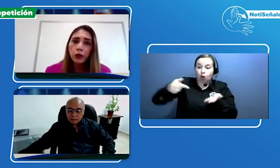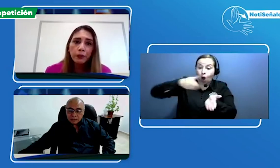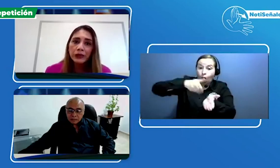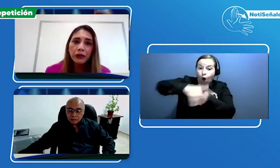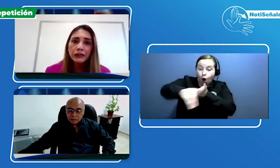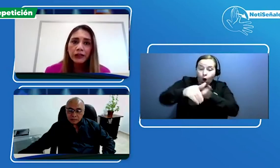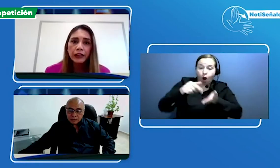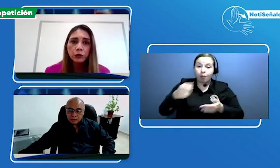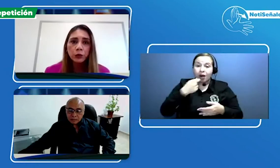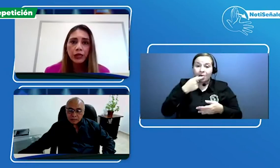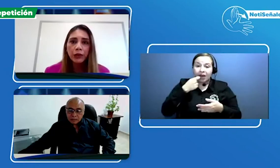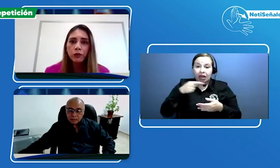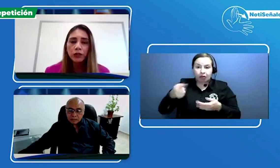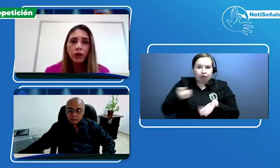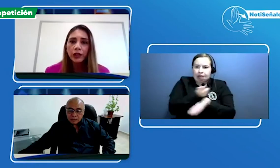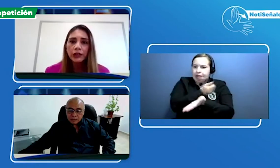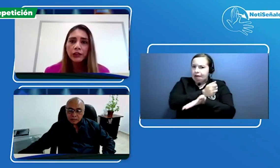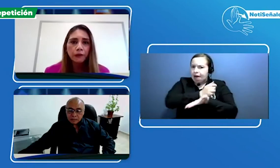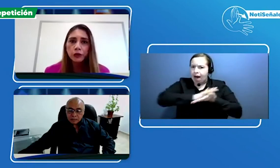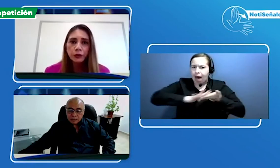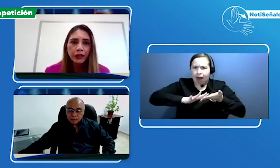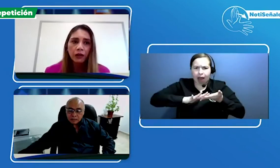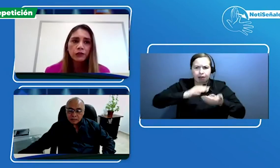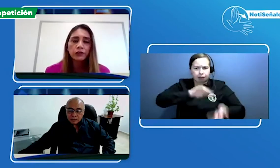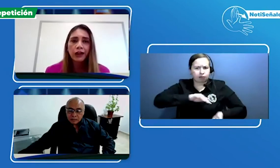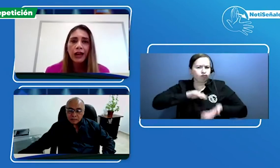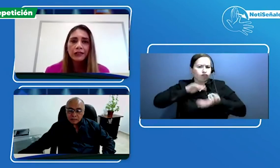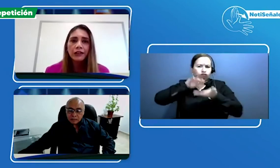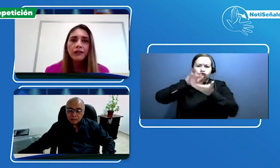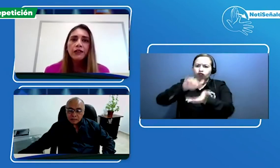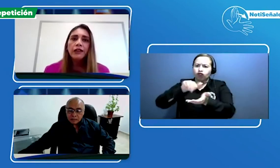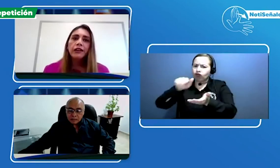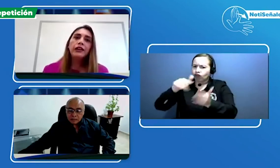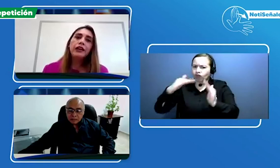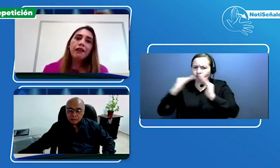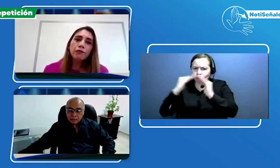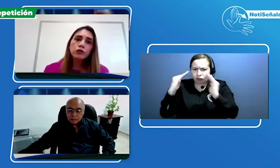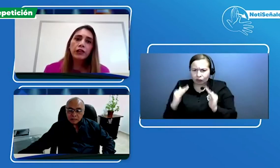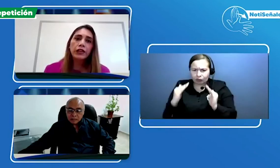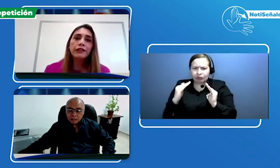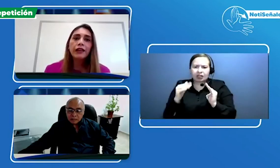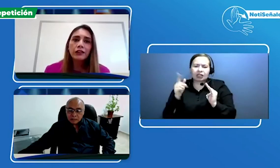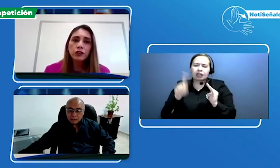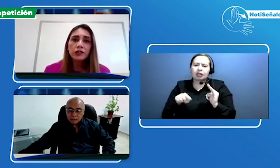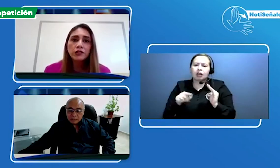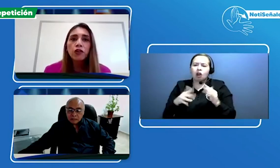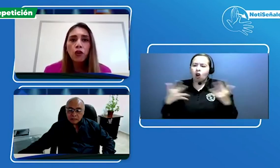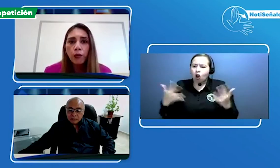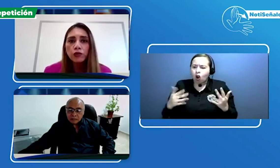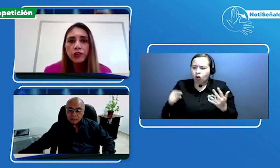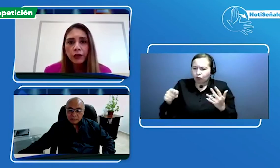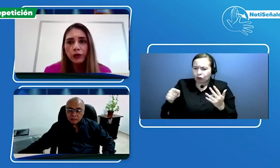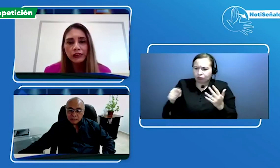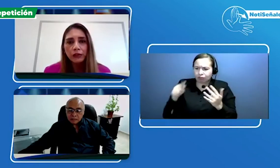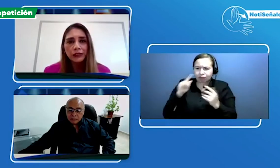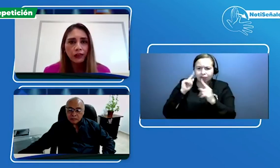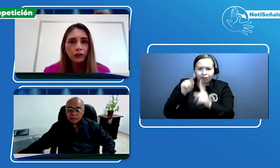completamente gratuito, aquí en Bogotá, donde le llevamos los medicamentos a casa y le damos indicaciones de cómo usar correctamente los